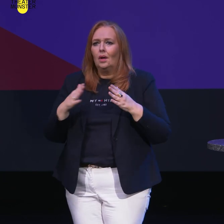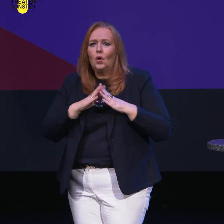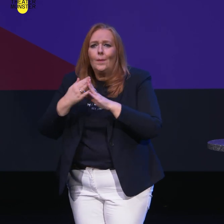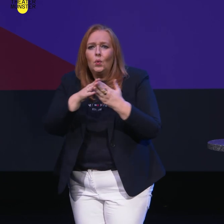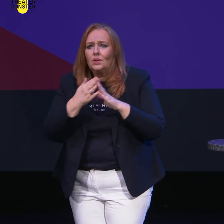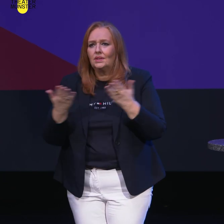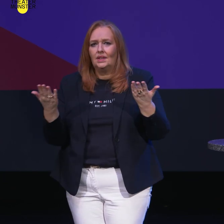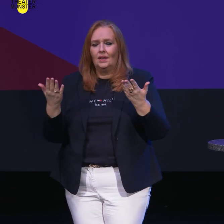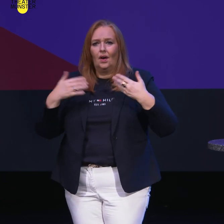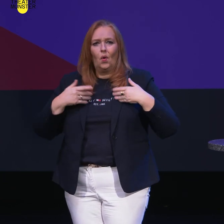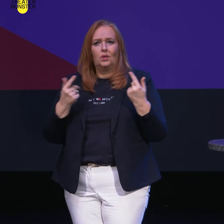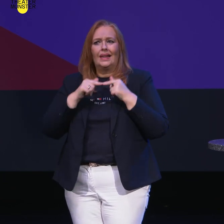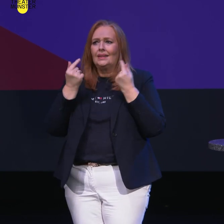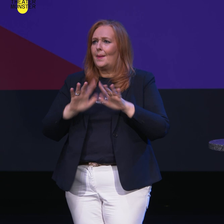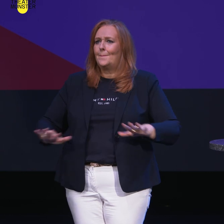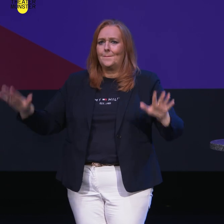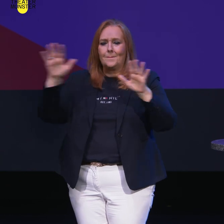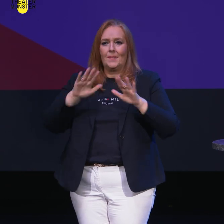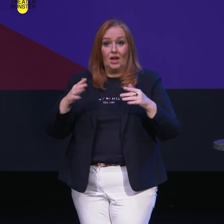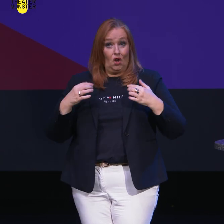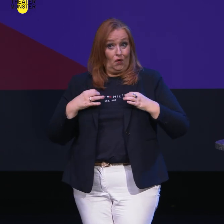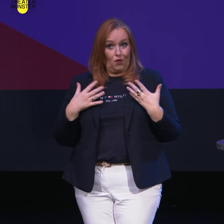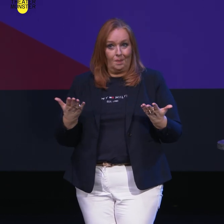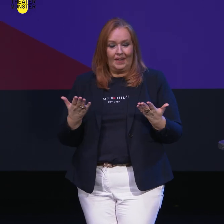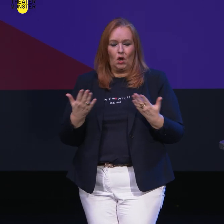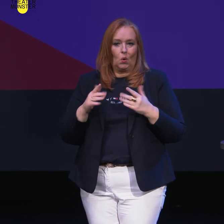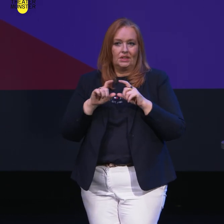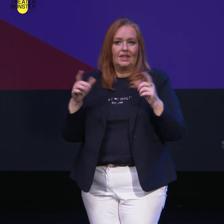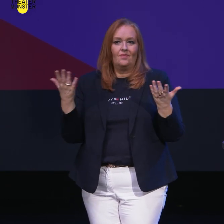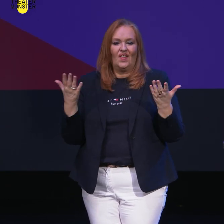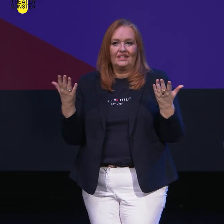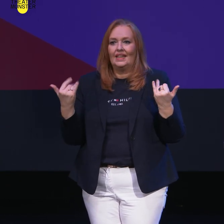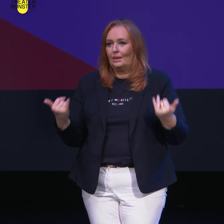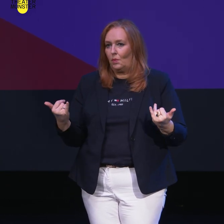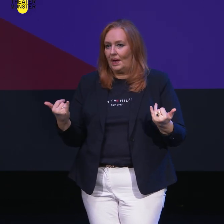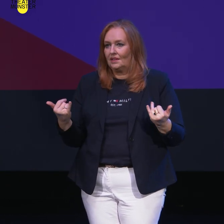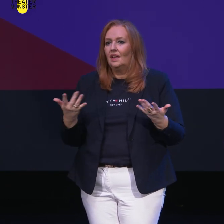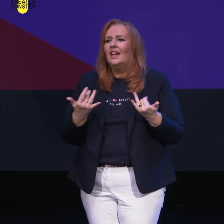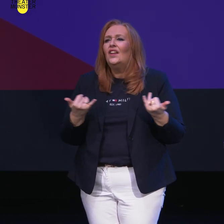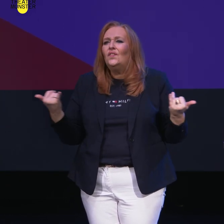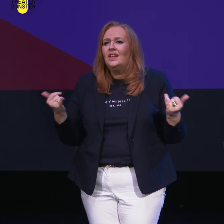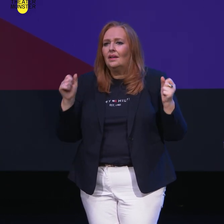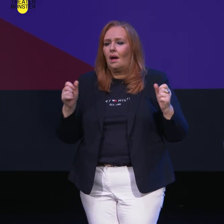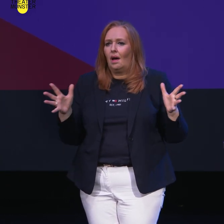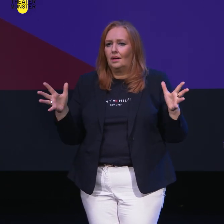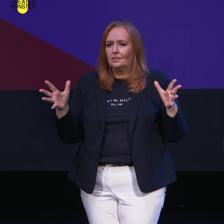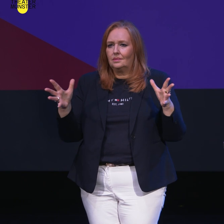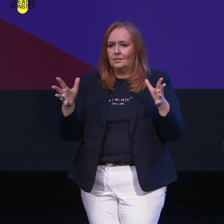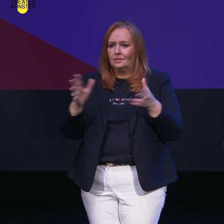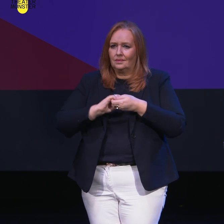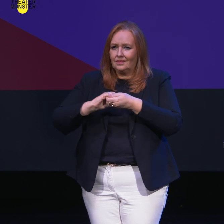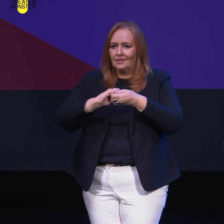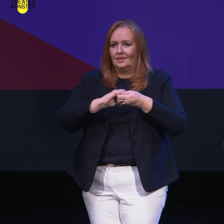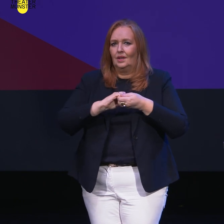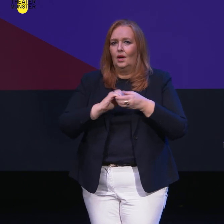und auch mit den großen Themen in der Welt. Und für mich ist eine von diesen großen Themen in der Welt im Moment, wie finden wir wieder zueinander? Wie